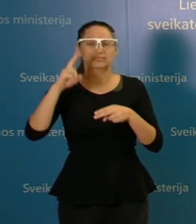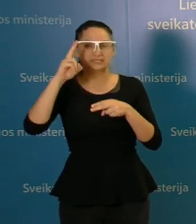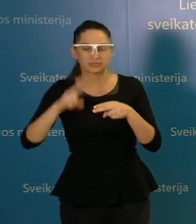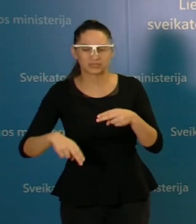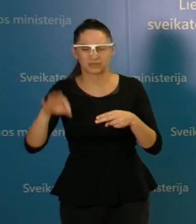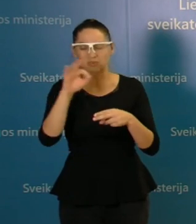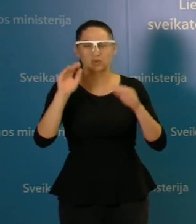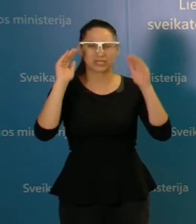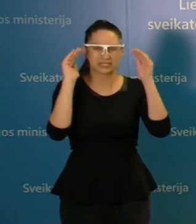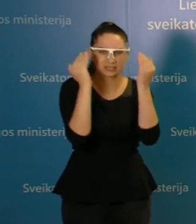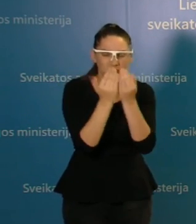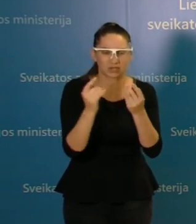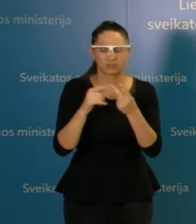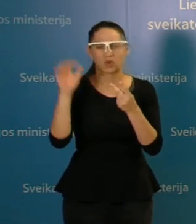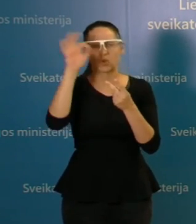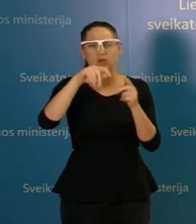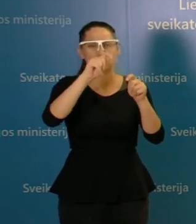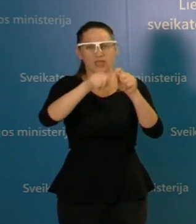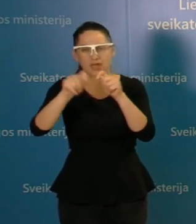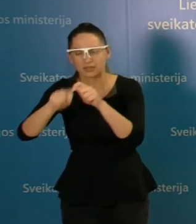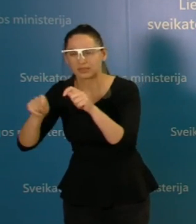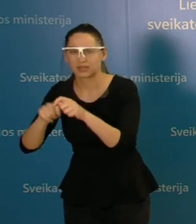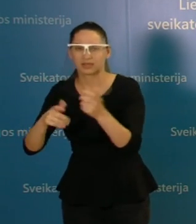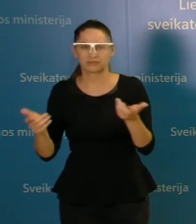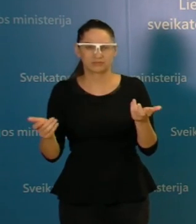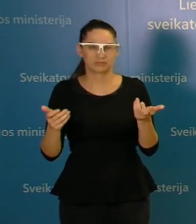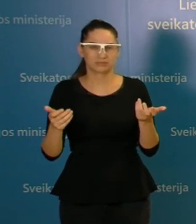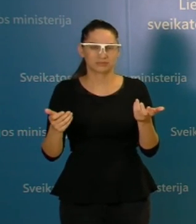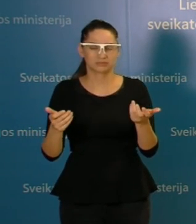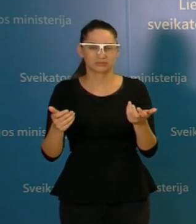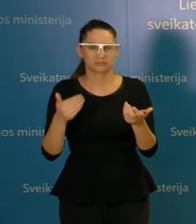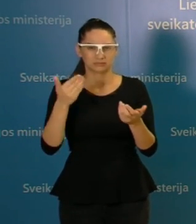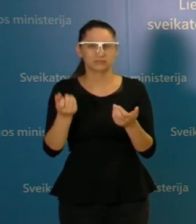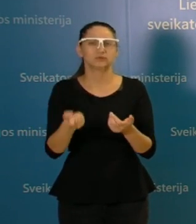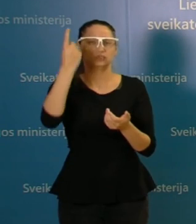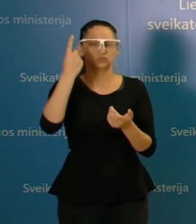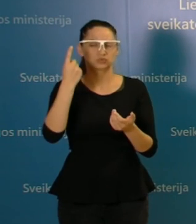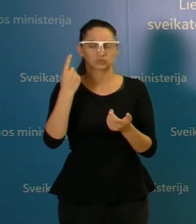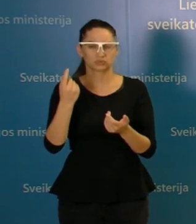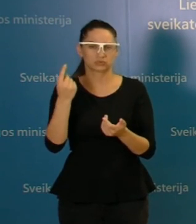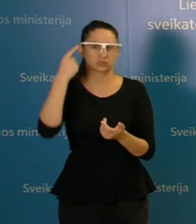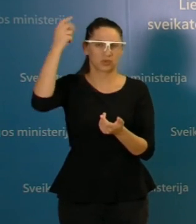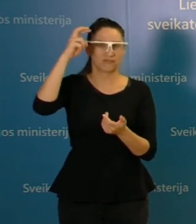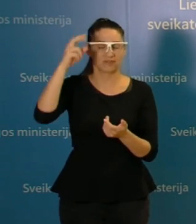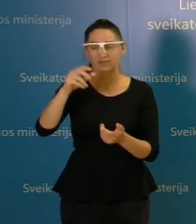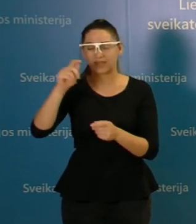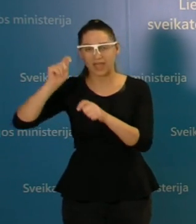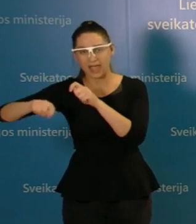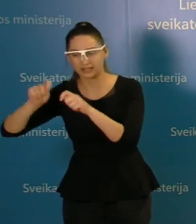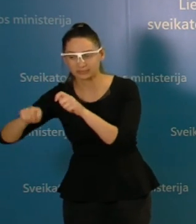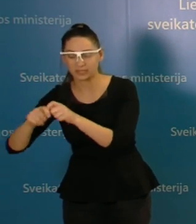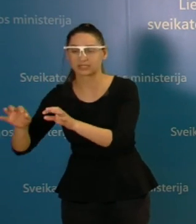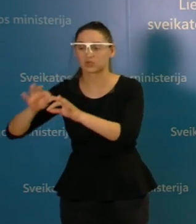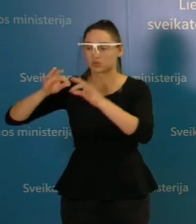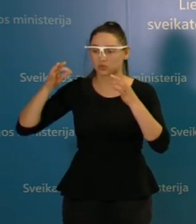izoliacijos, dėl testavimo metodikų strategijų, tai ir yra susijęs su ekspertų patarimais. Mes jų klausomės